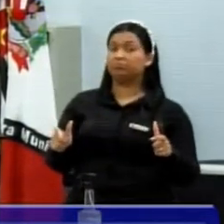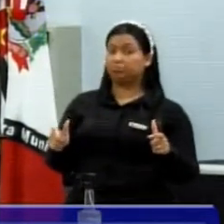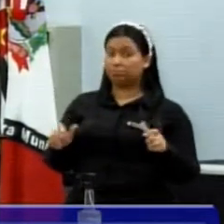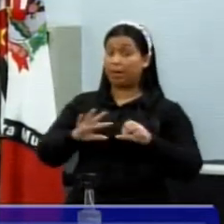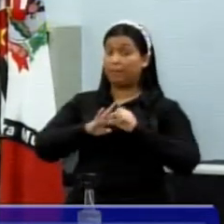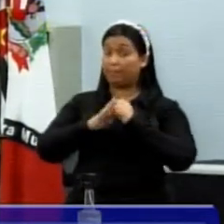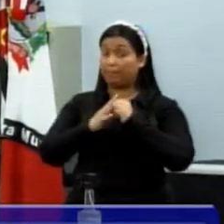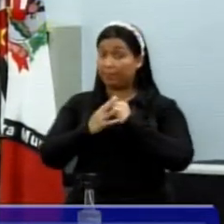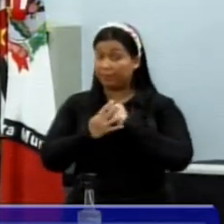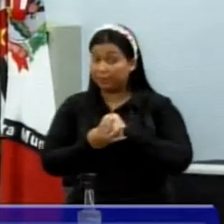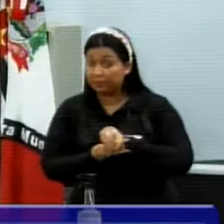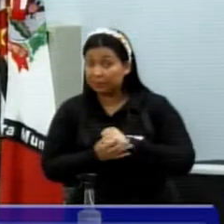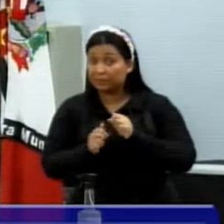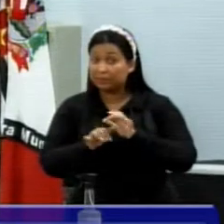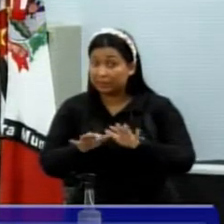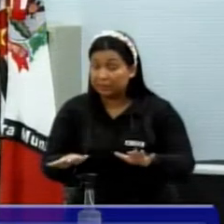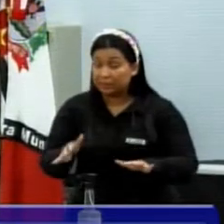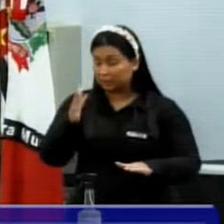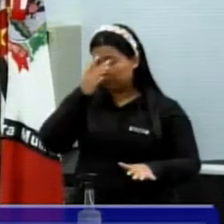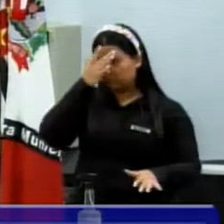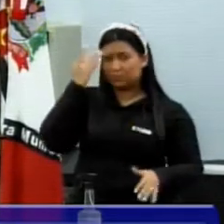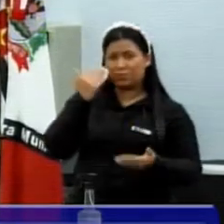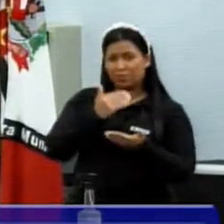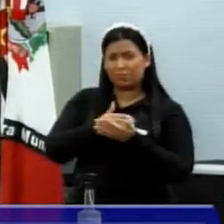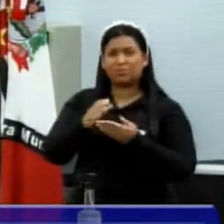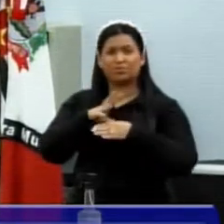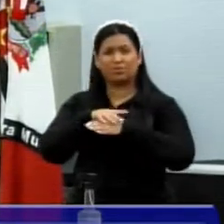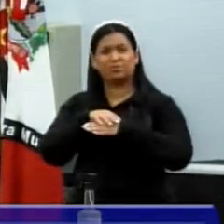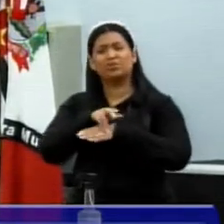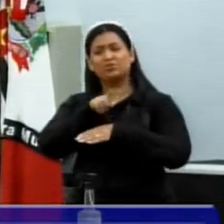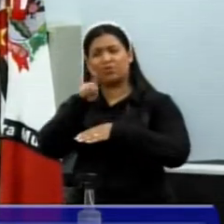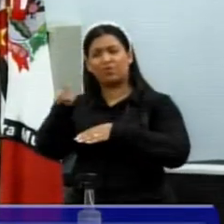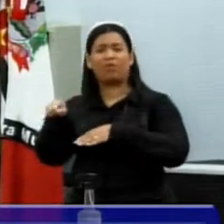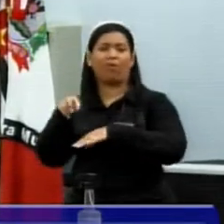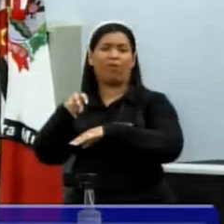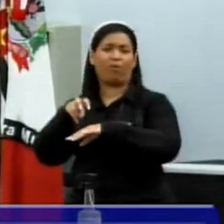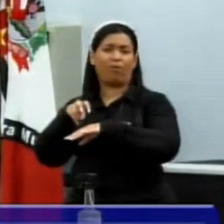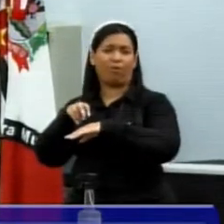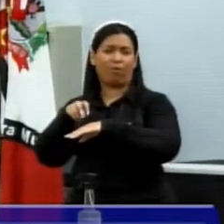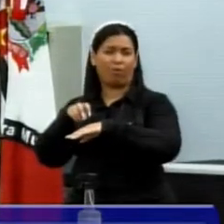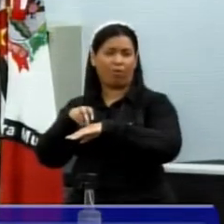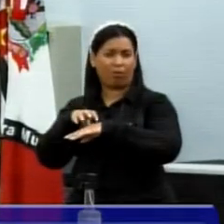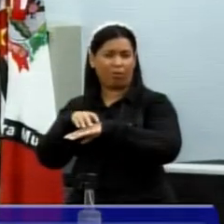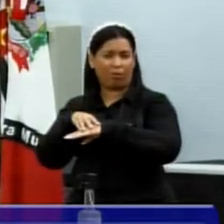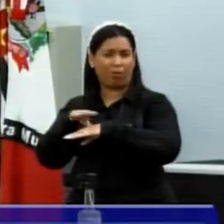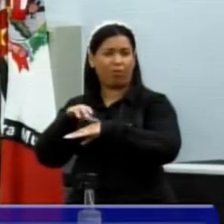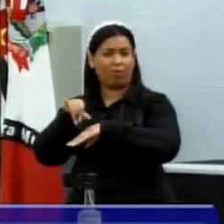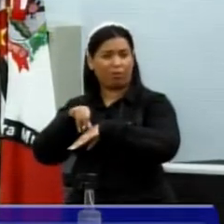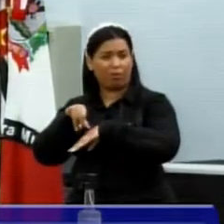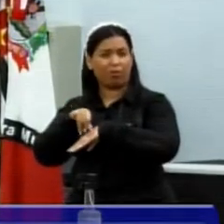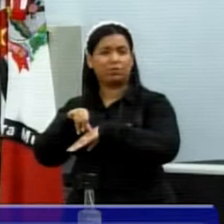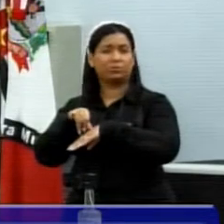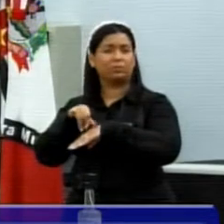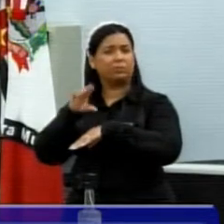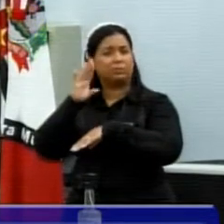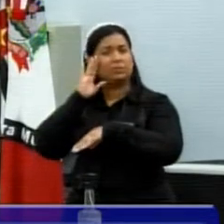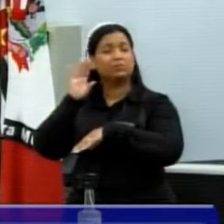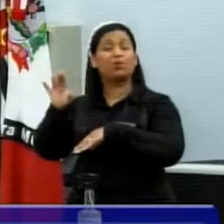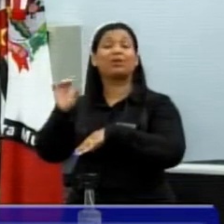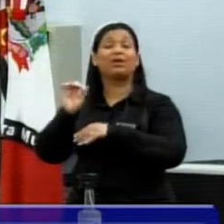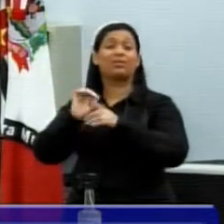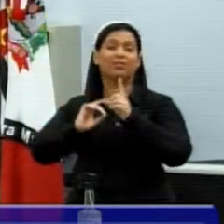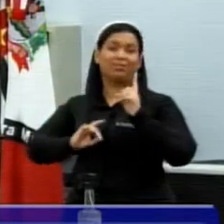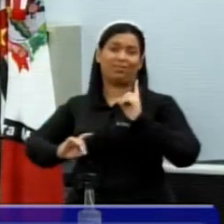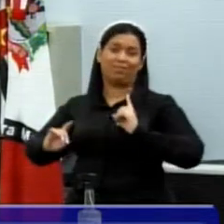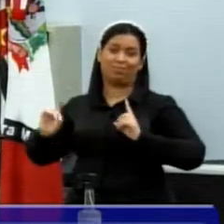pandemia as pessoas começaram a ter mais enfermidade, começaram a procurar mais as redes de saúde, é isso que aconteceu, principalmente depressão. depressão